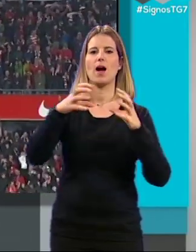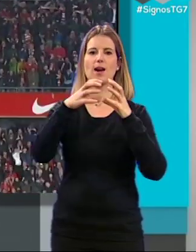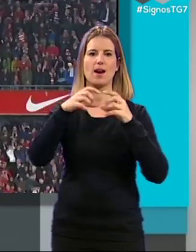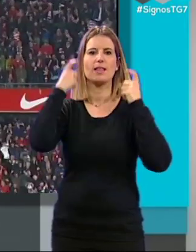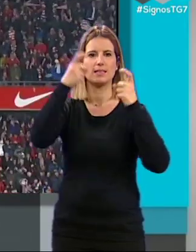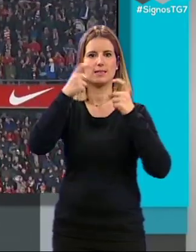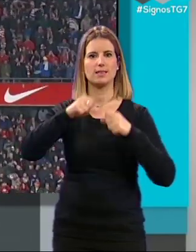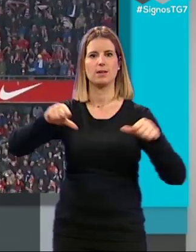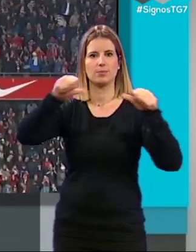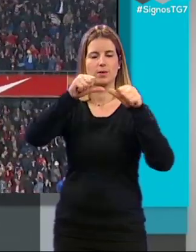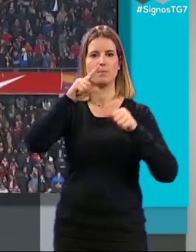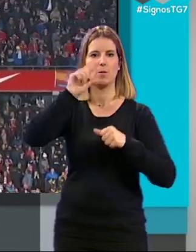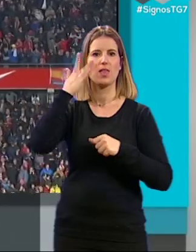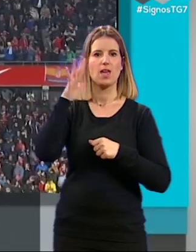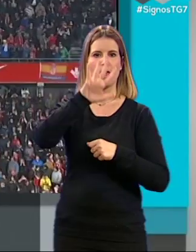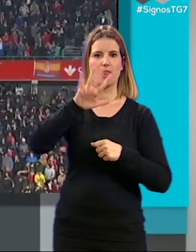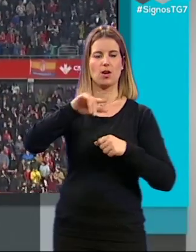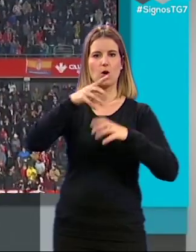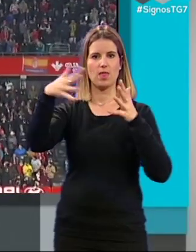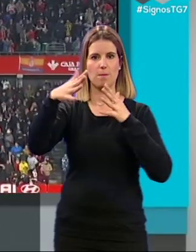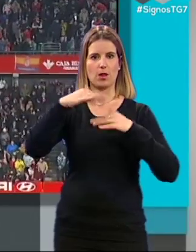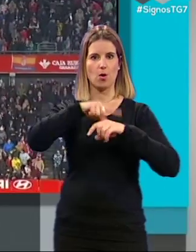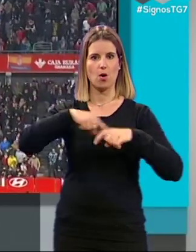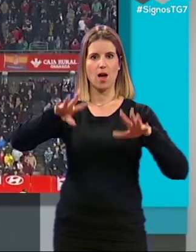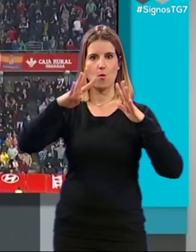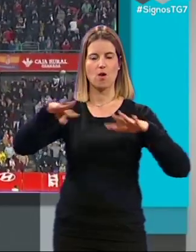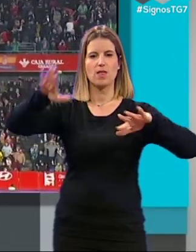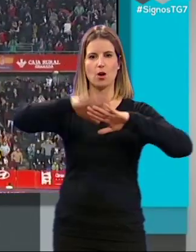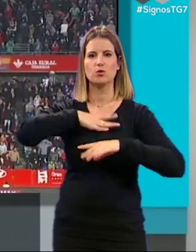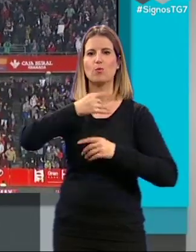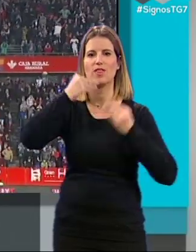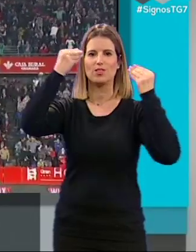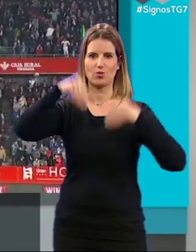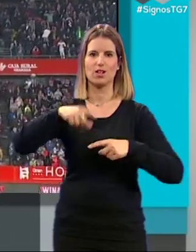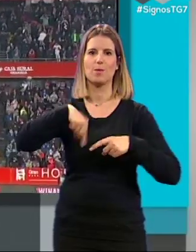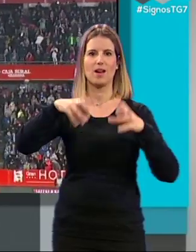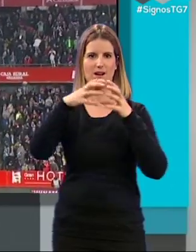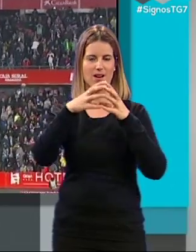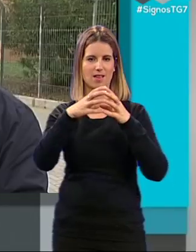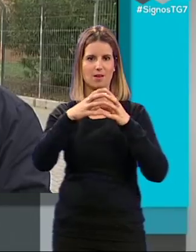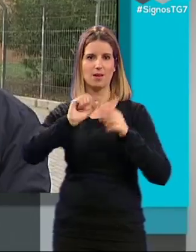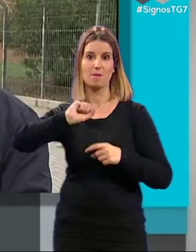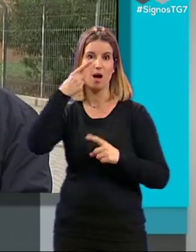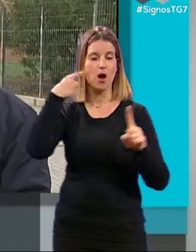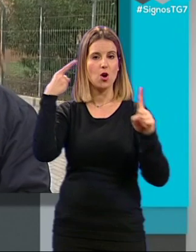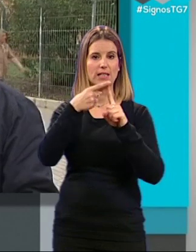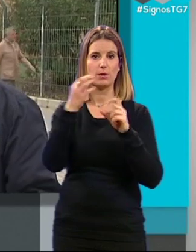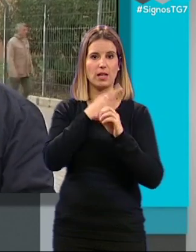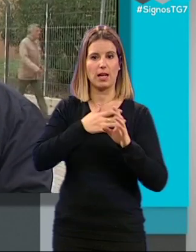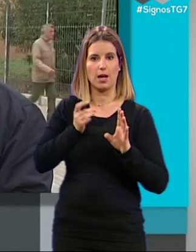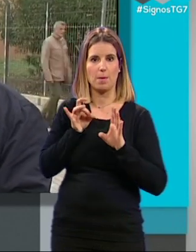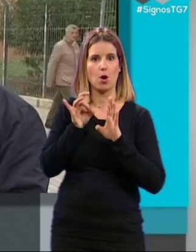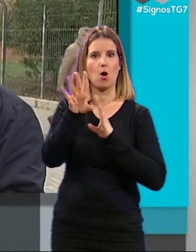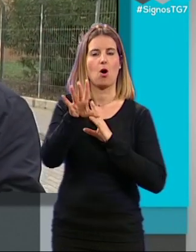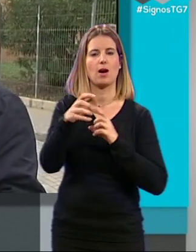será el próximo 5 de marzo a las 9 de la noche puede ser una nueva noche histórica para el granadinismo La clave está en marcar El